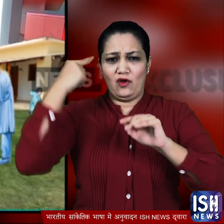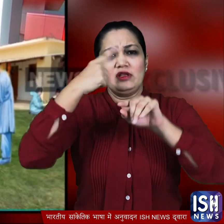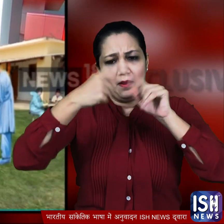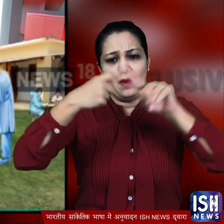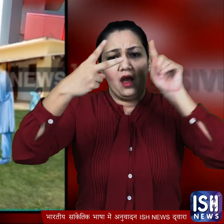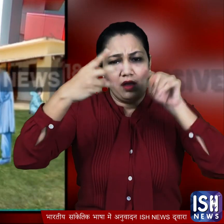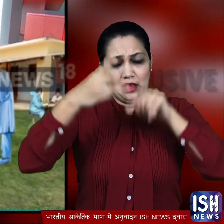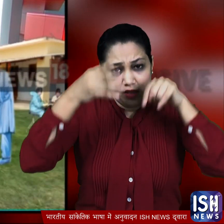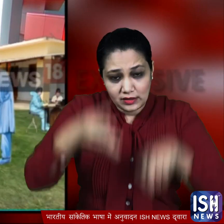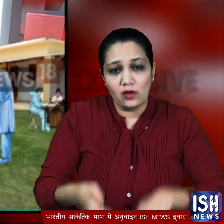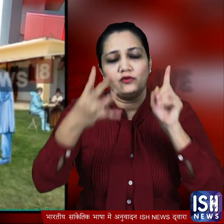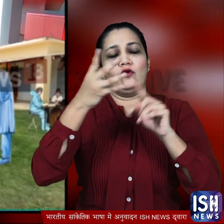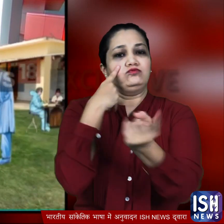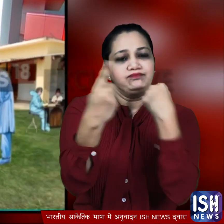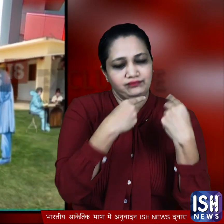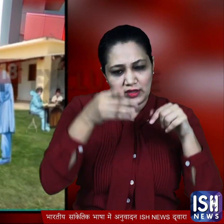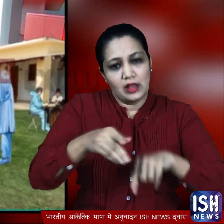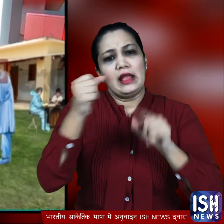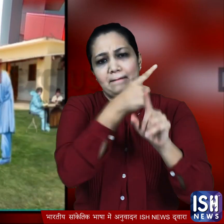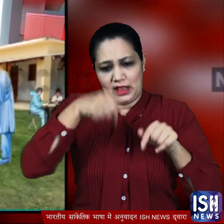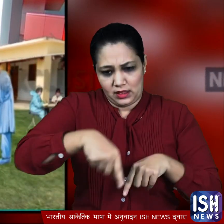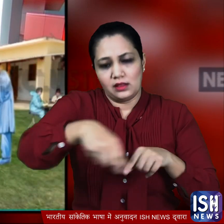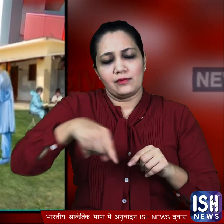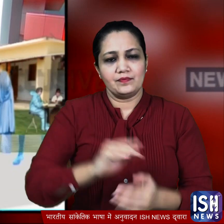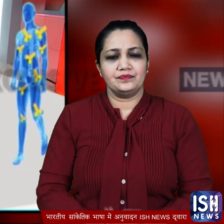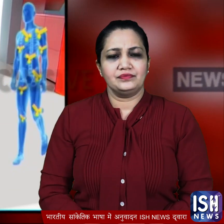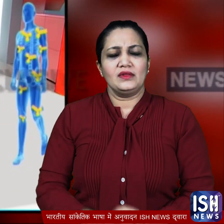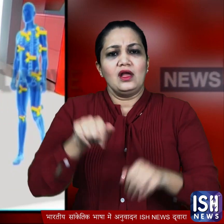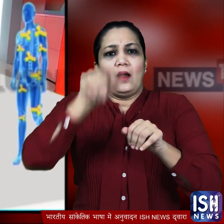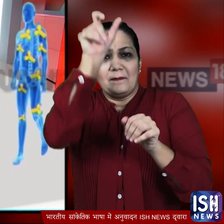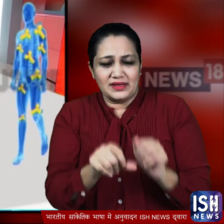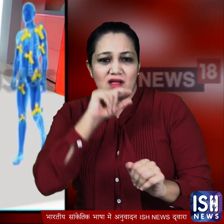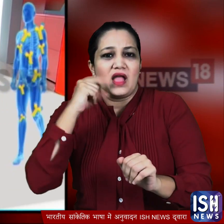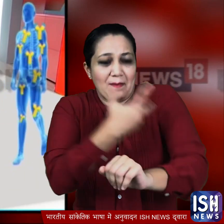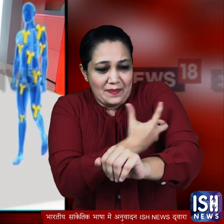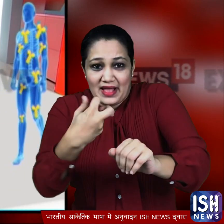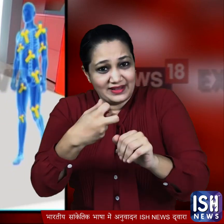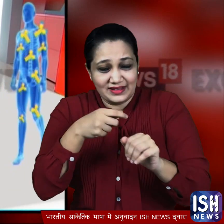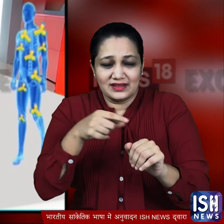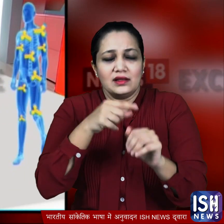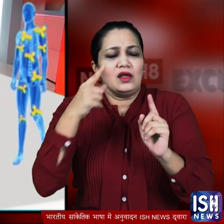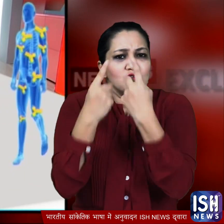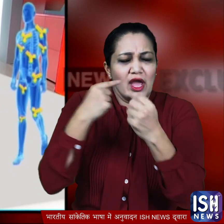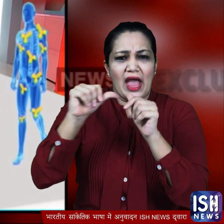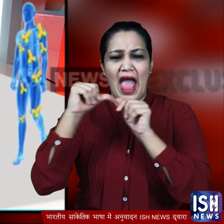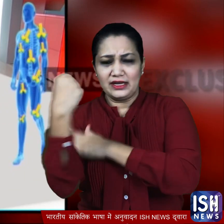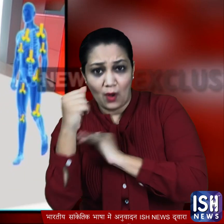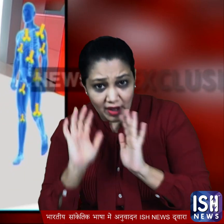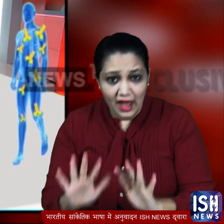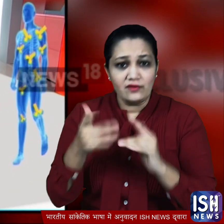जा चुके हैं और चौथा सर्वे इसी महीने कराय जाएगा के शरीर बाड़ी सामब्रामिंद और वीक्ति सेम्पल लिए से do करोनNow